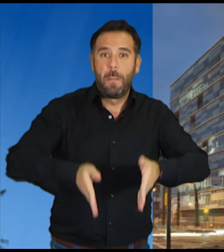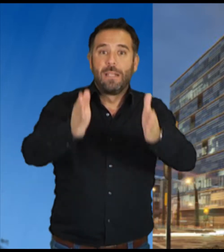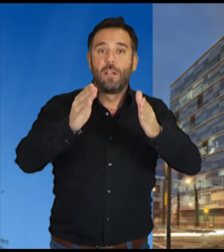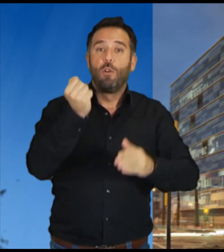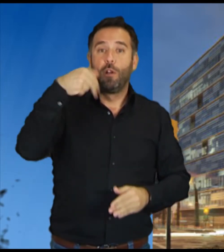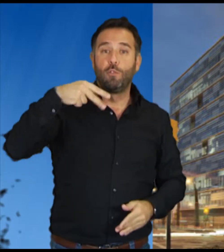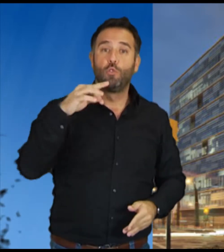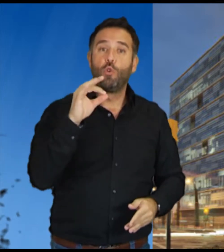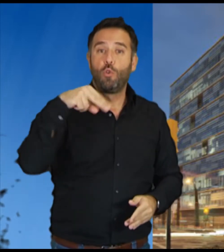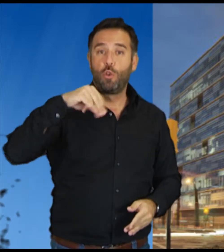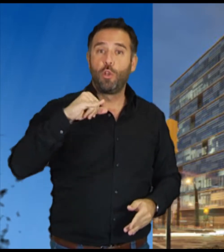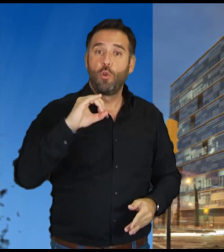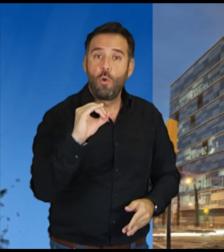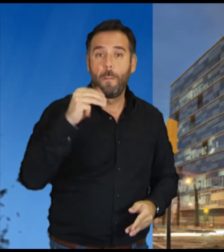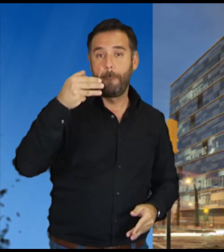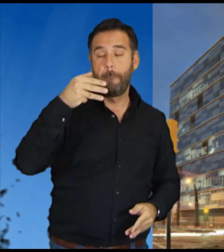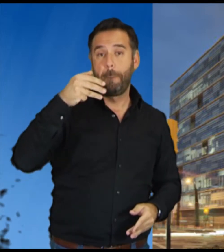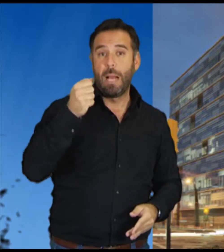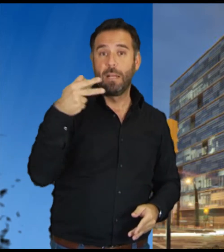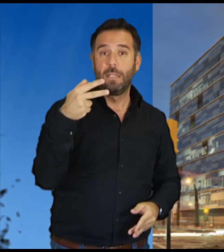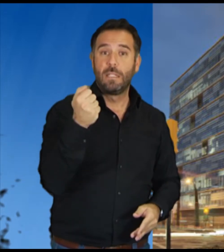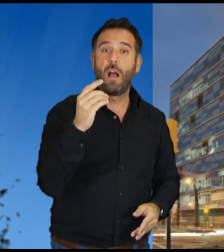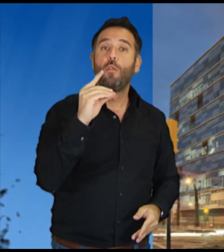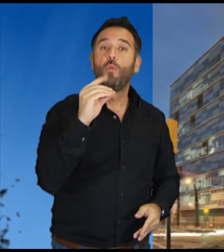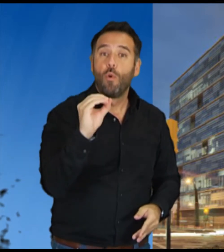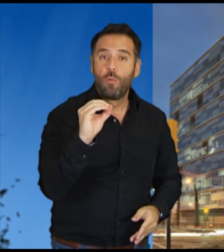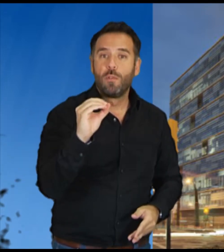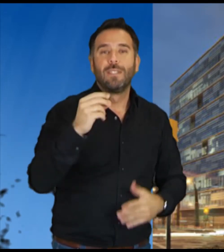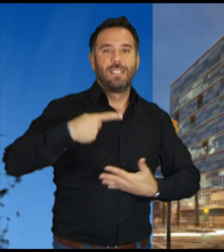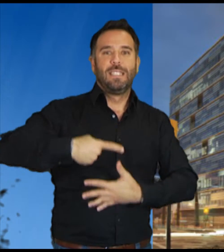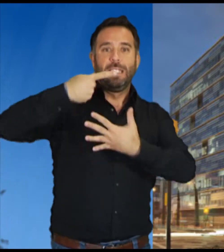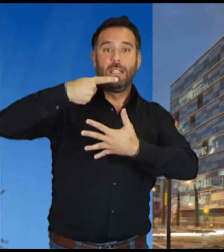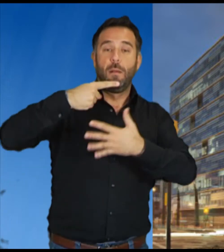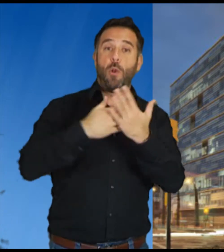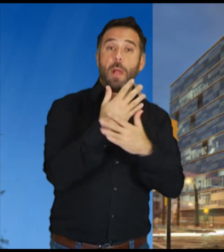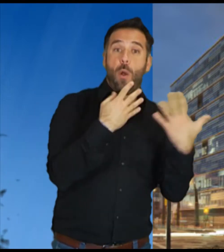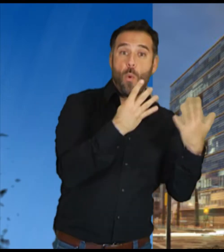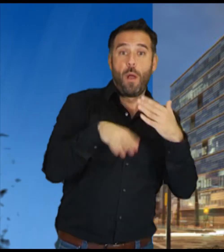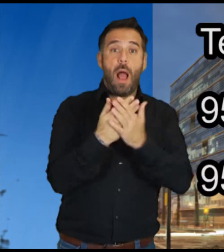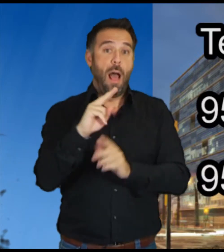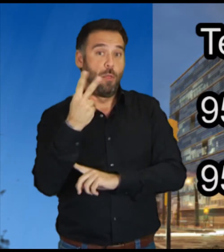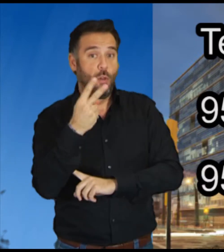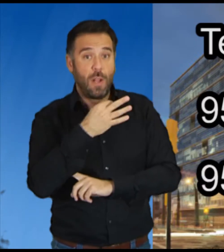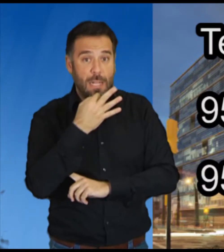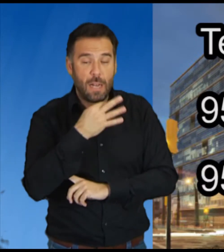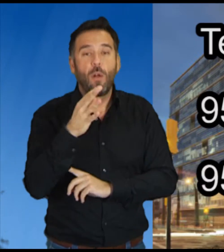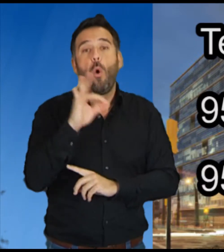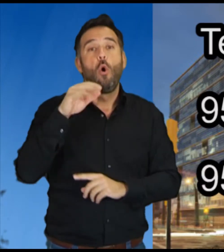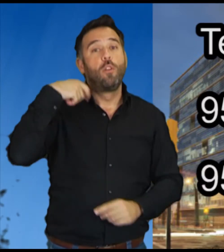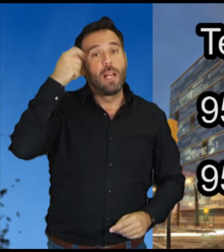Nº 12, Sexta Planta En horario de 9 de la mañana a 2 de la tarde Y en el teléfono 951